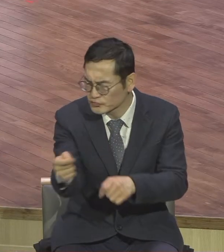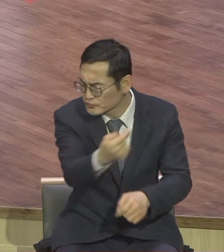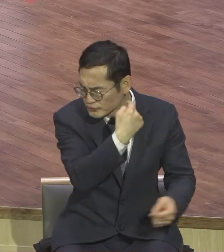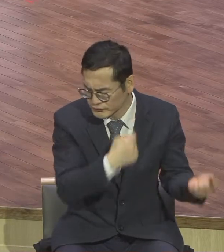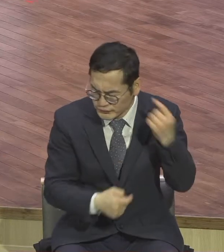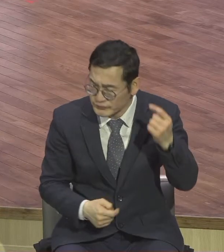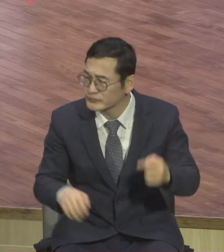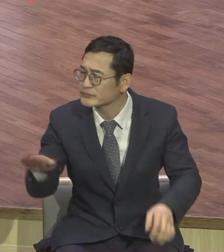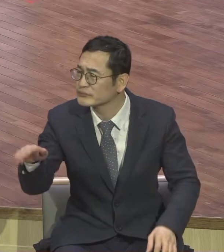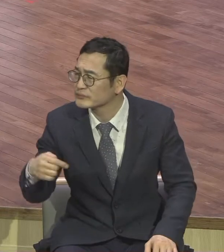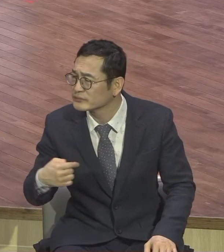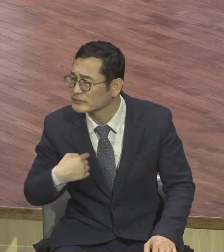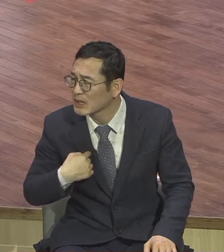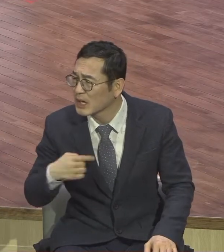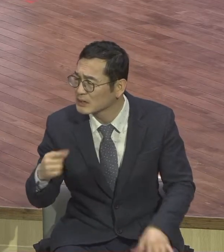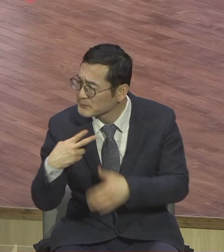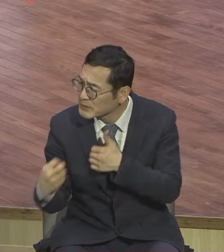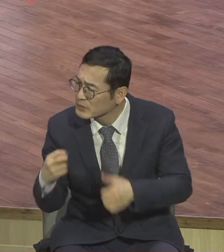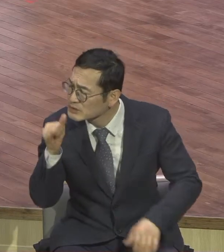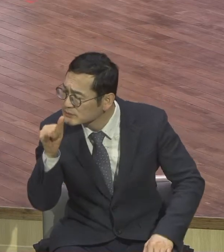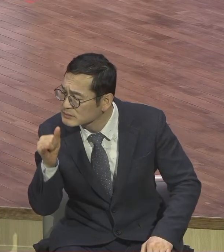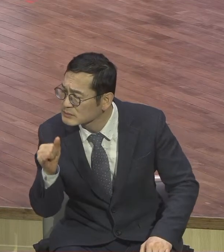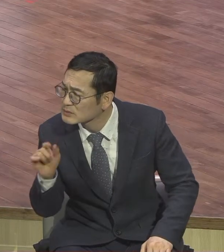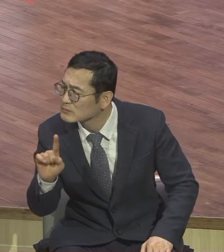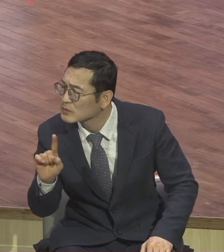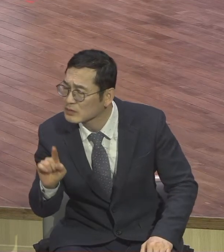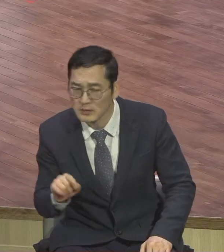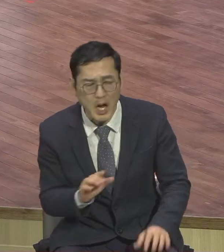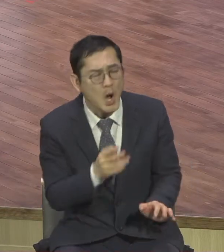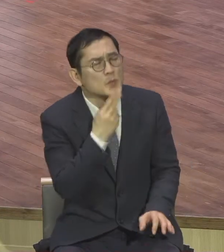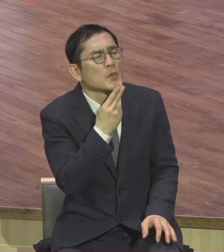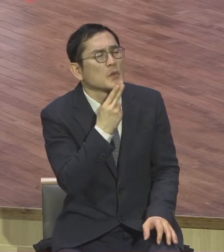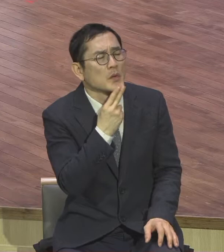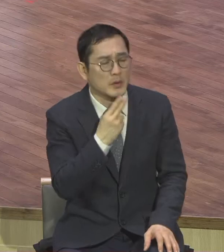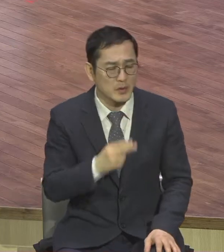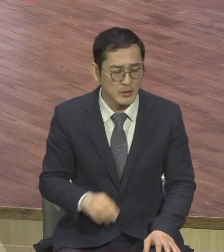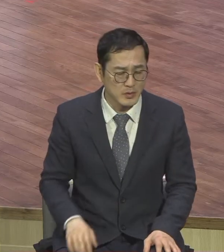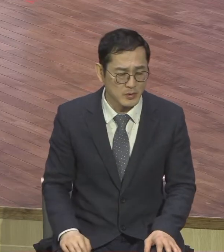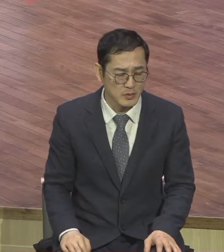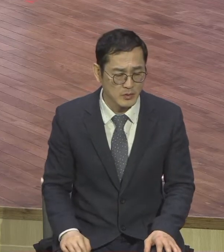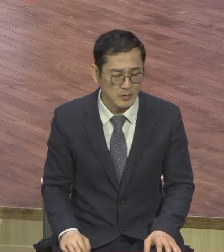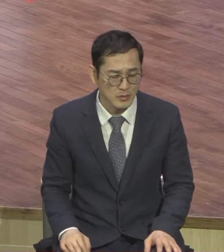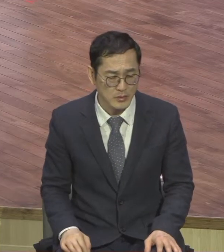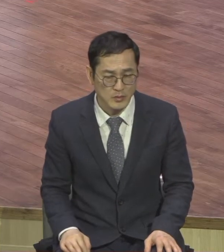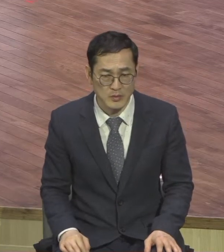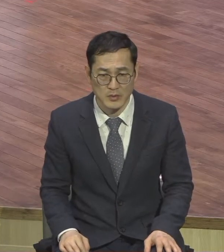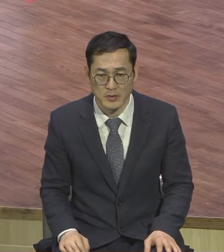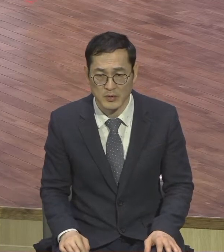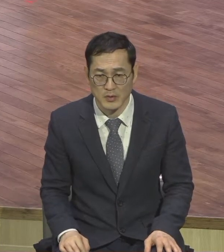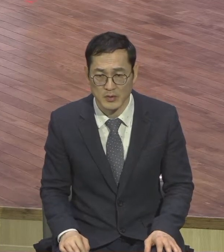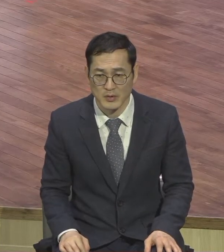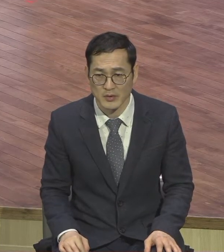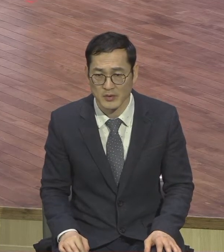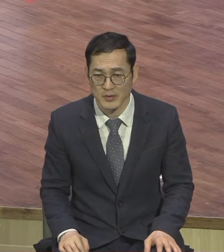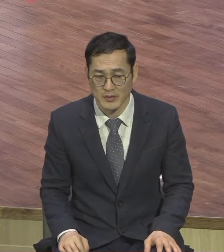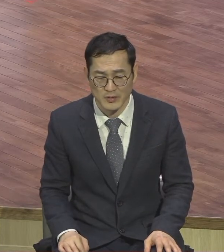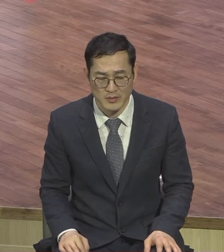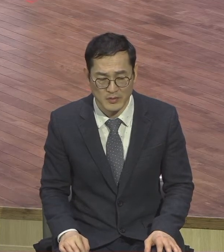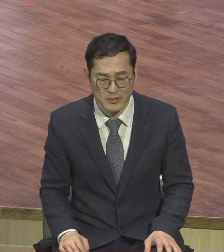그런 말 들리던데 어이 아닙니다 그럼 저 없습니다 지가 깜짝 놀래요 들켰거든 나는 그렇게 풀지